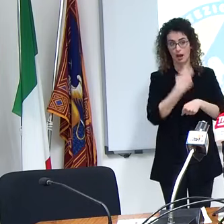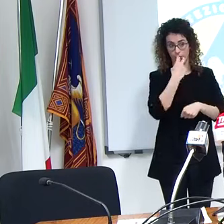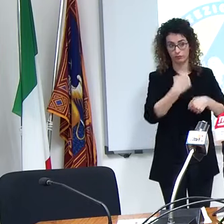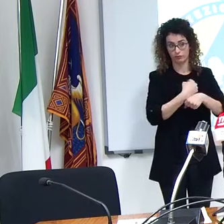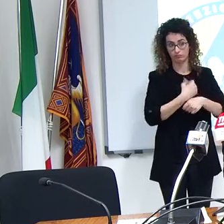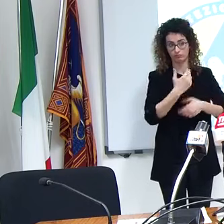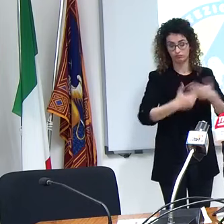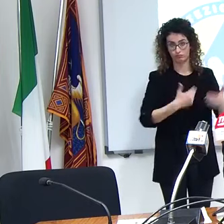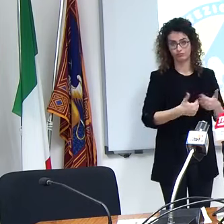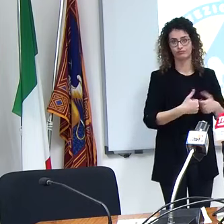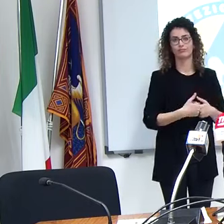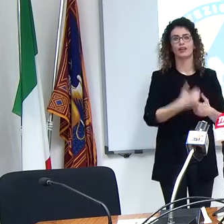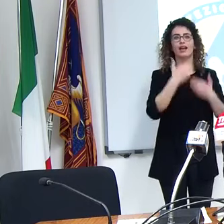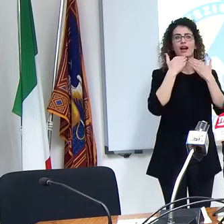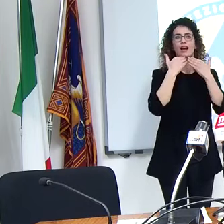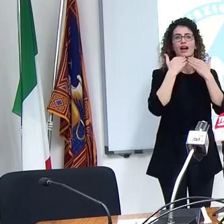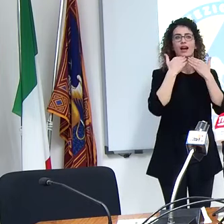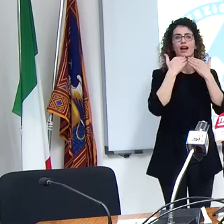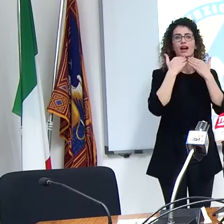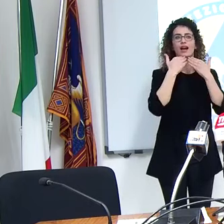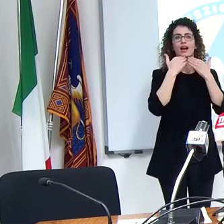molto lesso grazie a tutti